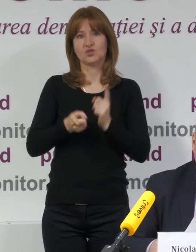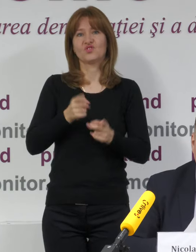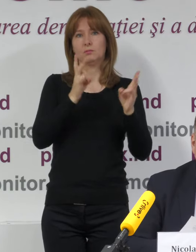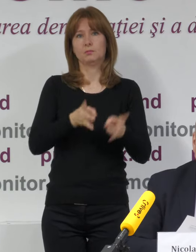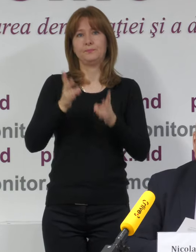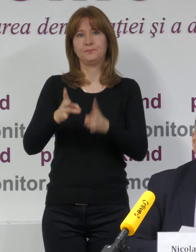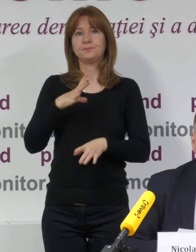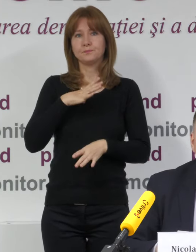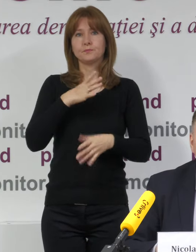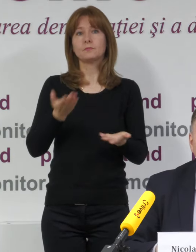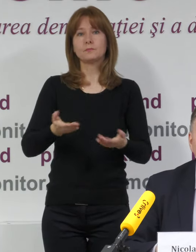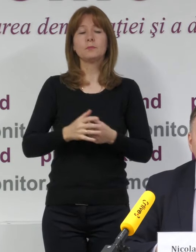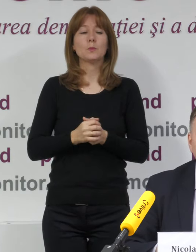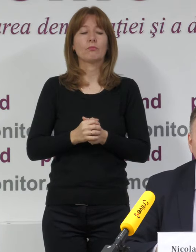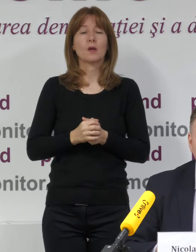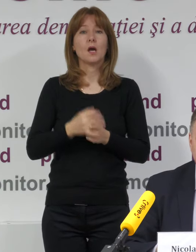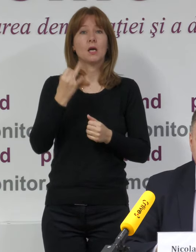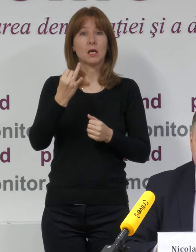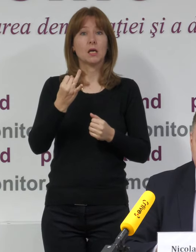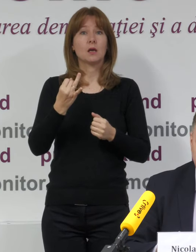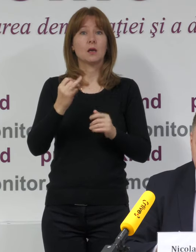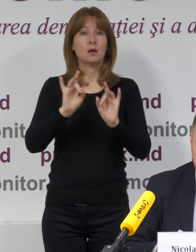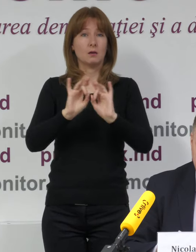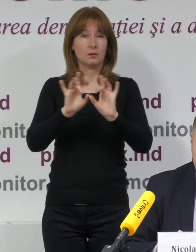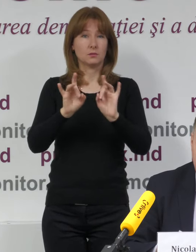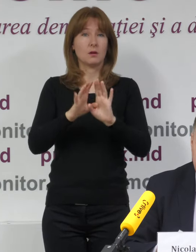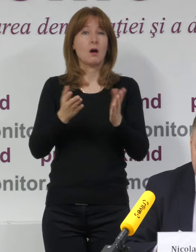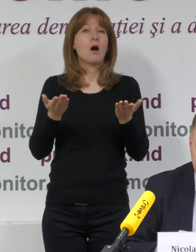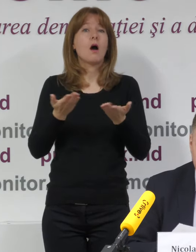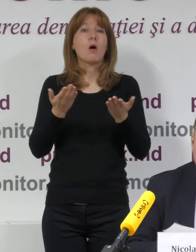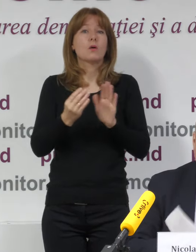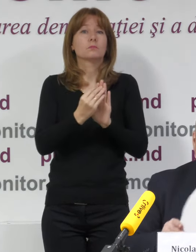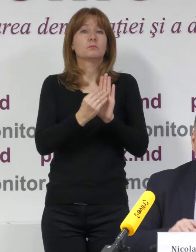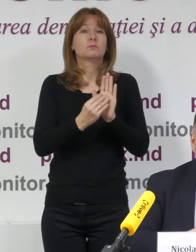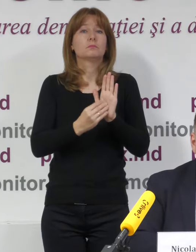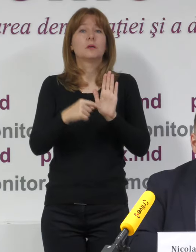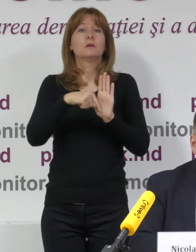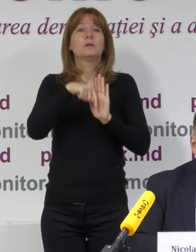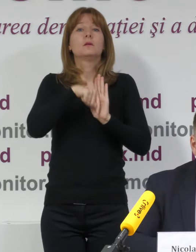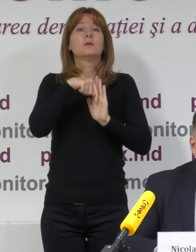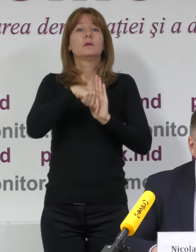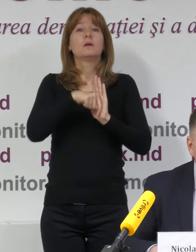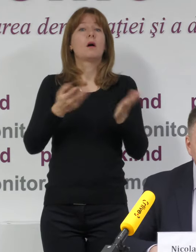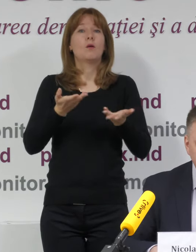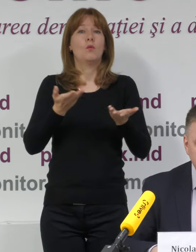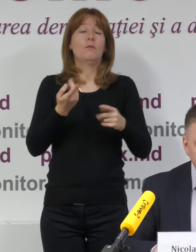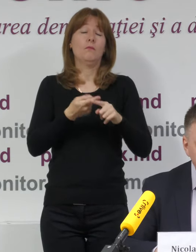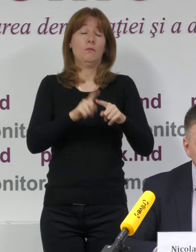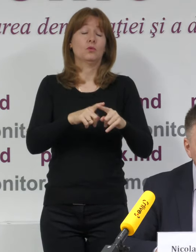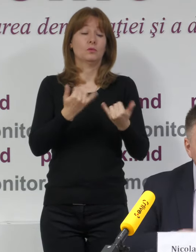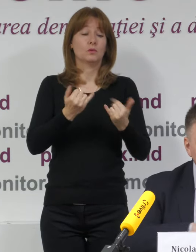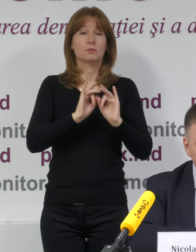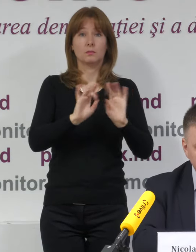de incident. În continuare, o să prezint și care este această statistică. Deci, au fost